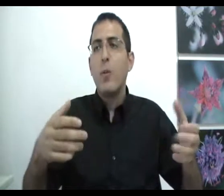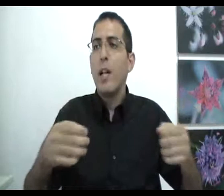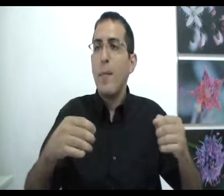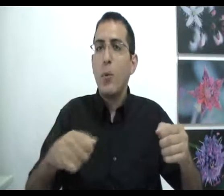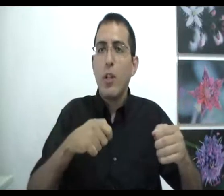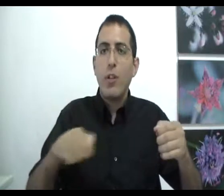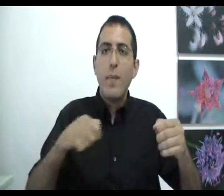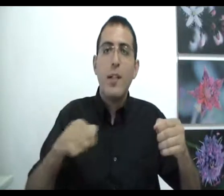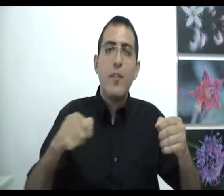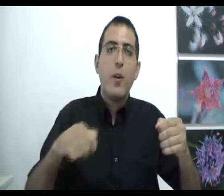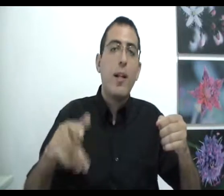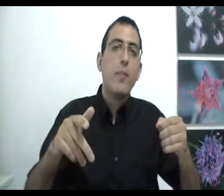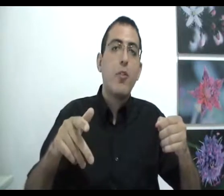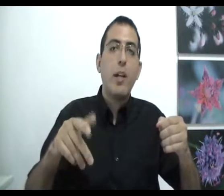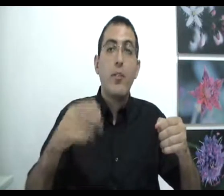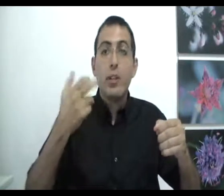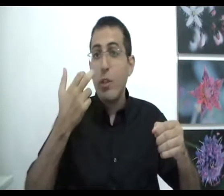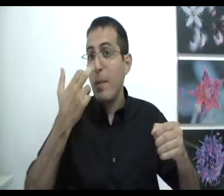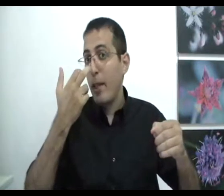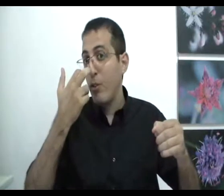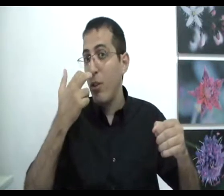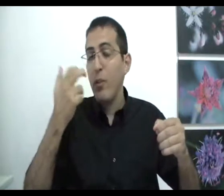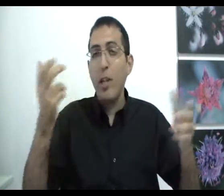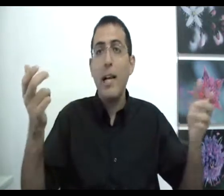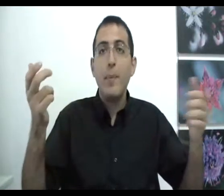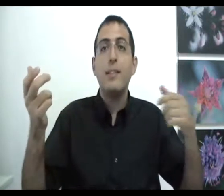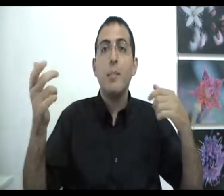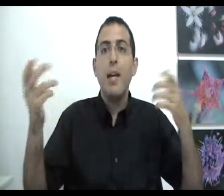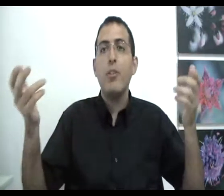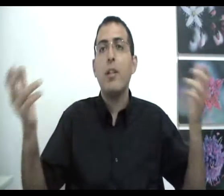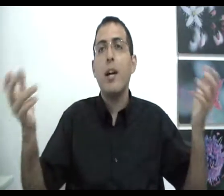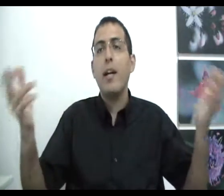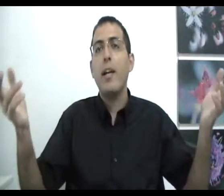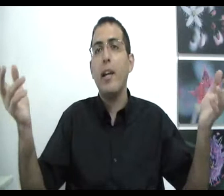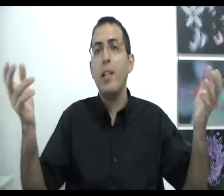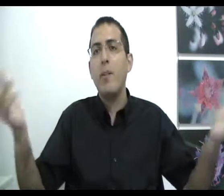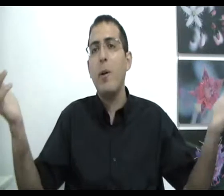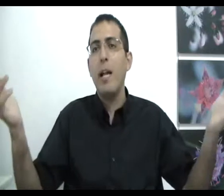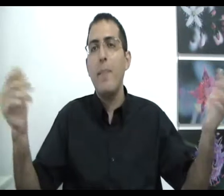כולם אמורות לשלם, לפרוע לאדם את הצ'ק, הצ'ק יש לאדם מרגיש טוב השאלה היא בעצם מה השיטה הכי טובה בעולם?